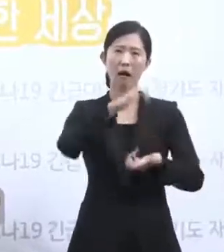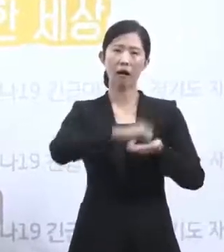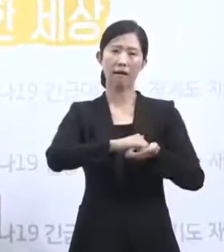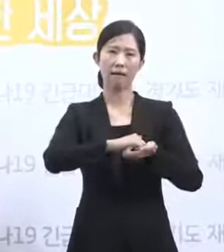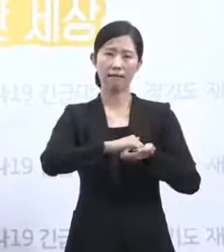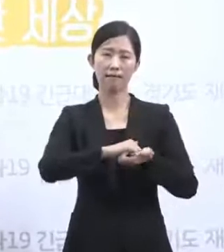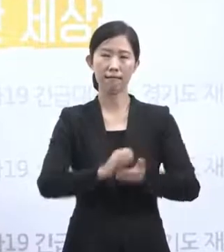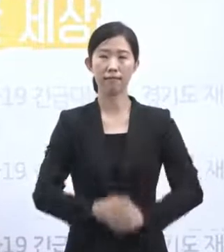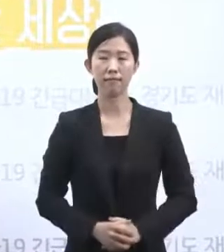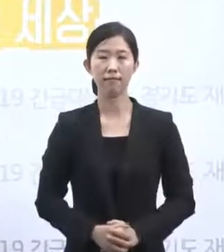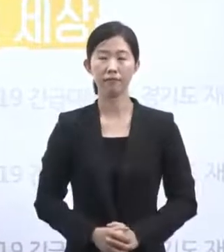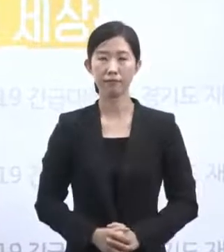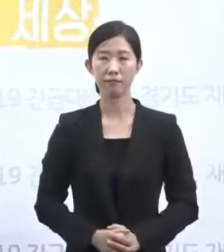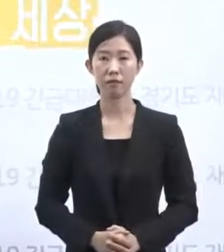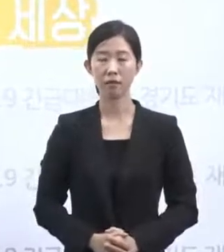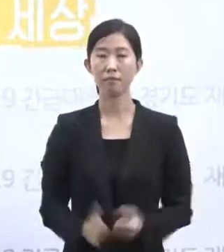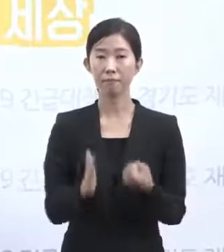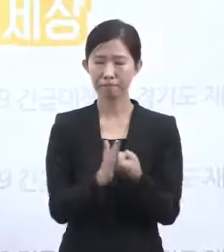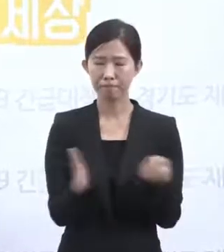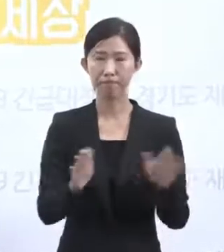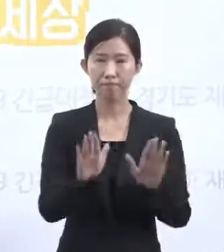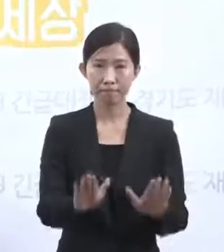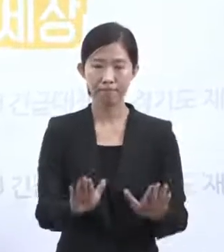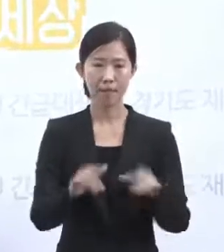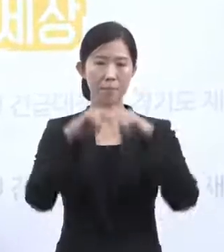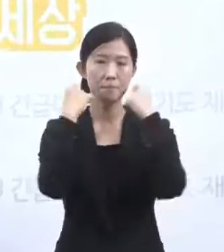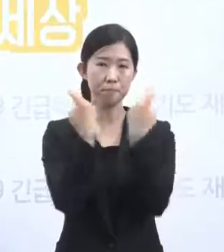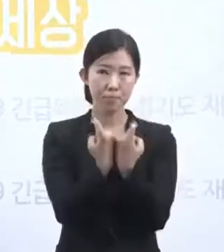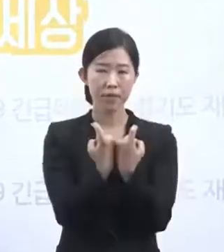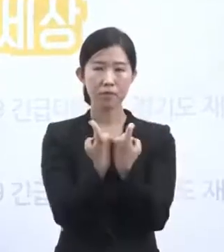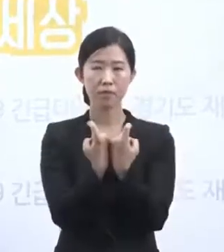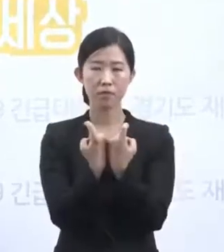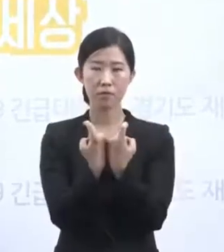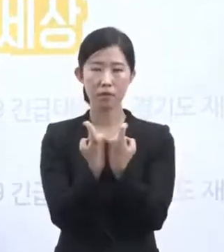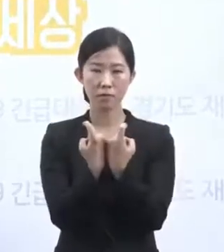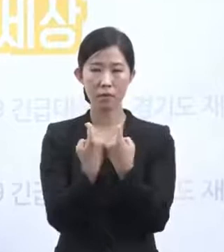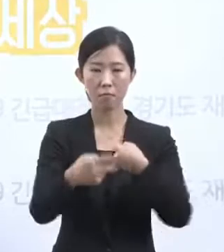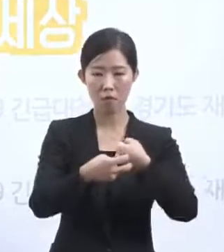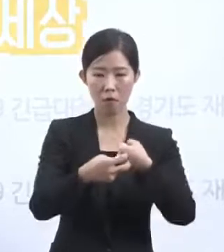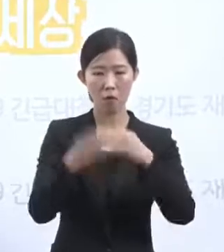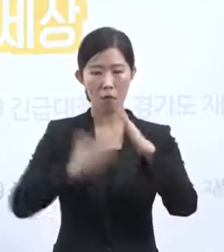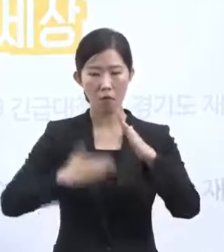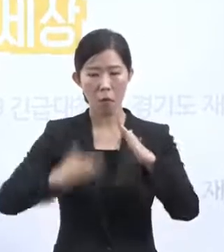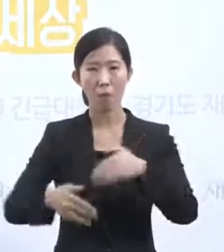이에 따라 최악의 상황에 대비한 민관 총력 대응이 불가피하다고 판단해서